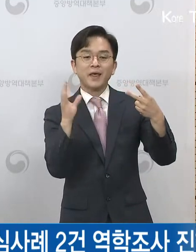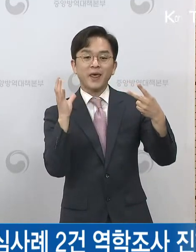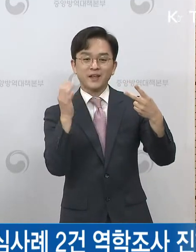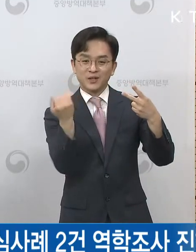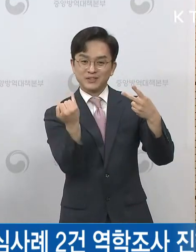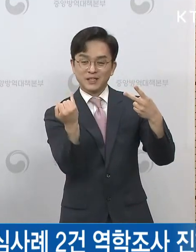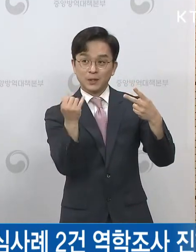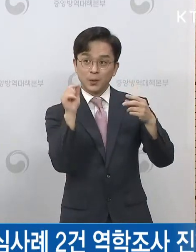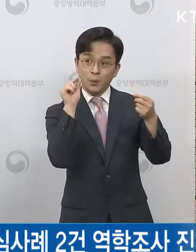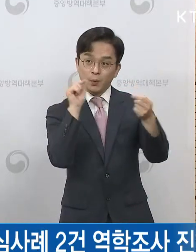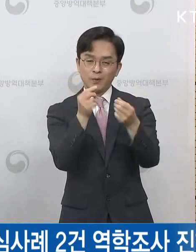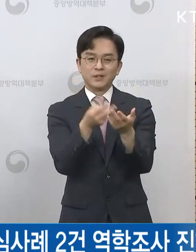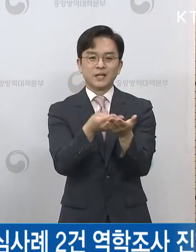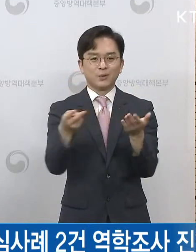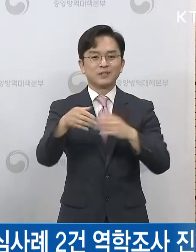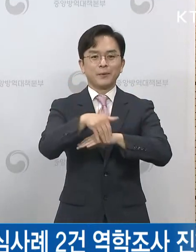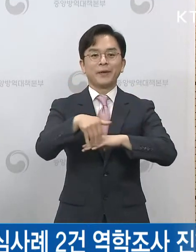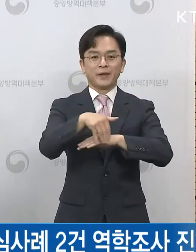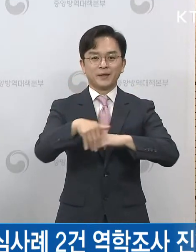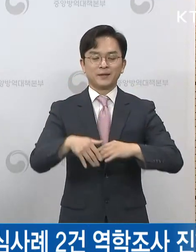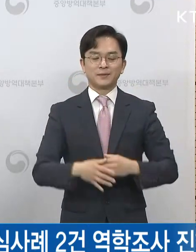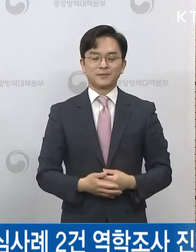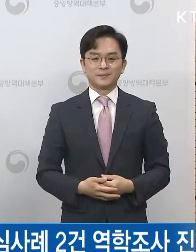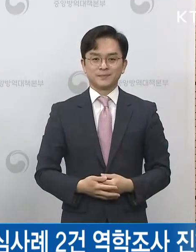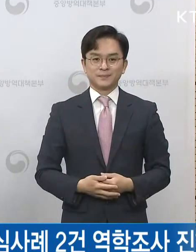퇴원을 예정하고 있다고 합니다.